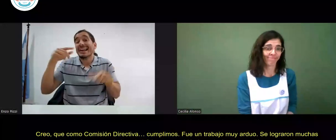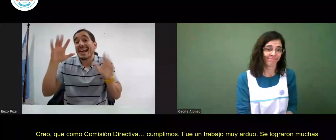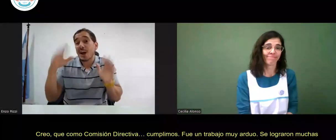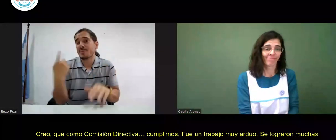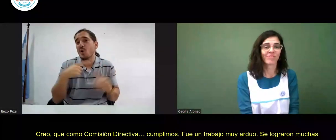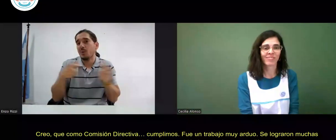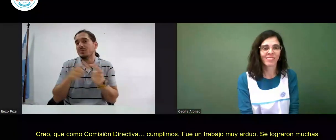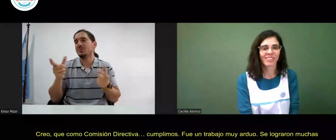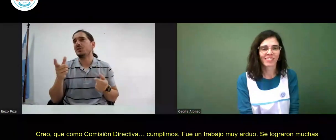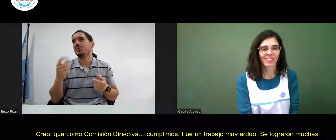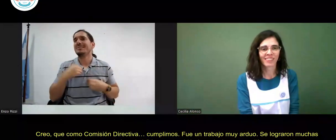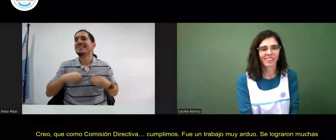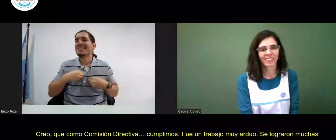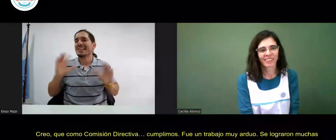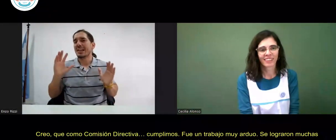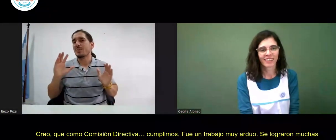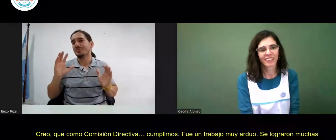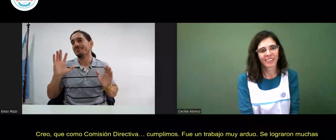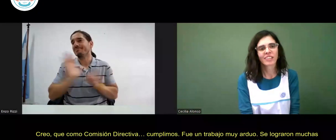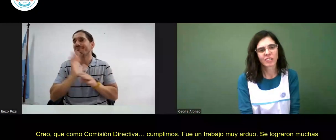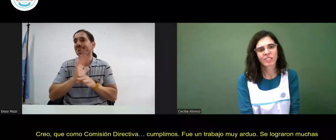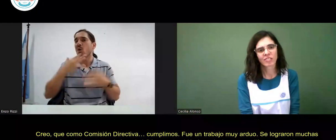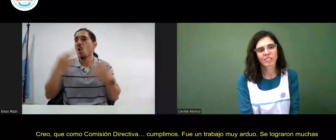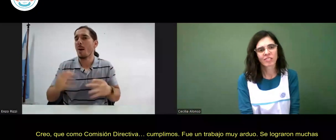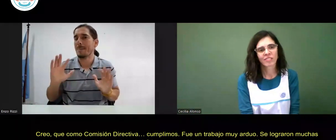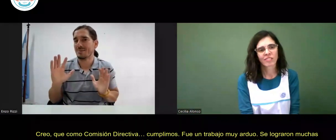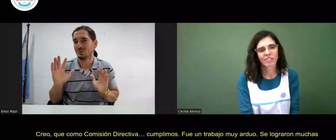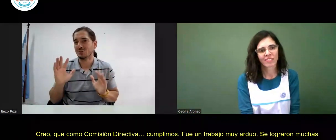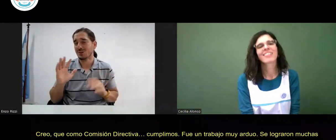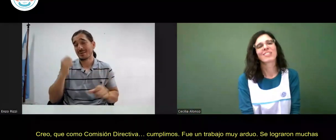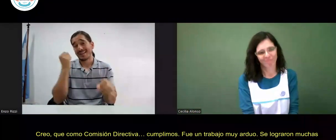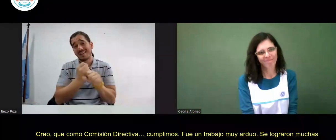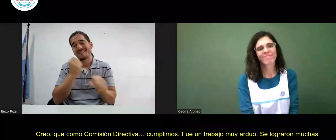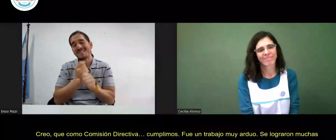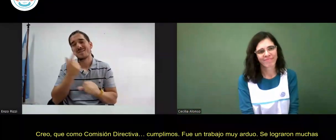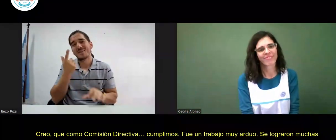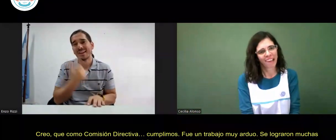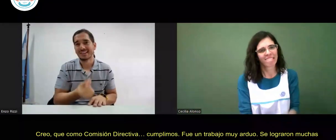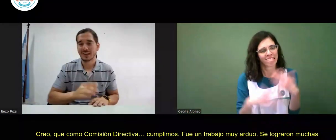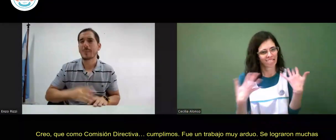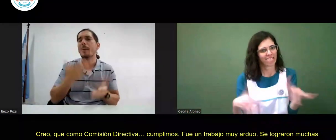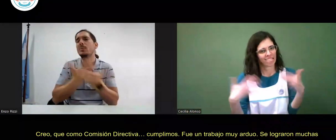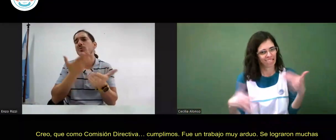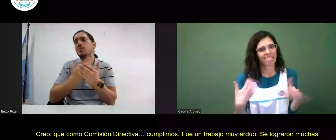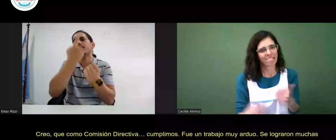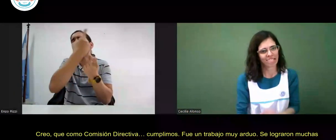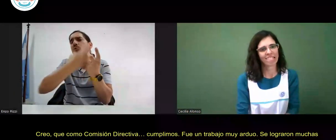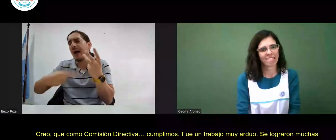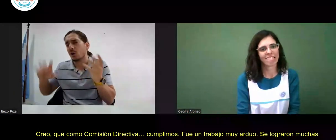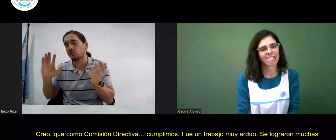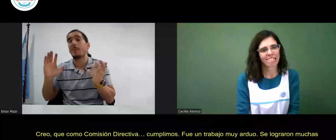Creo que como comisión directiva cumplimos. Fue un trabajo muy arduo, se lograron muchas cosas.